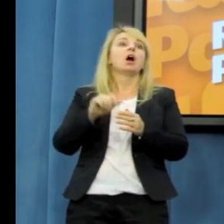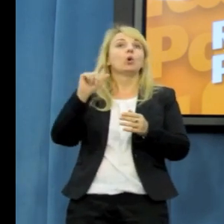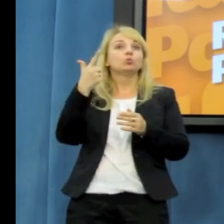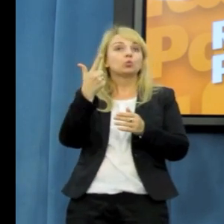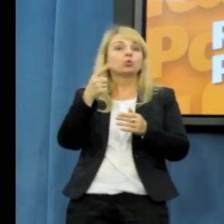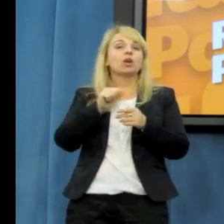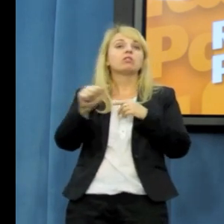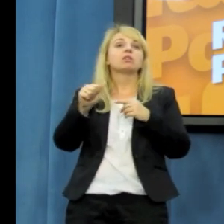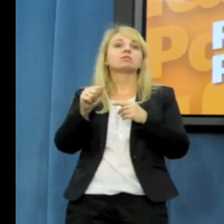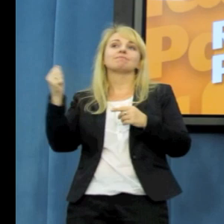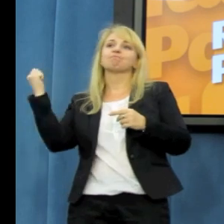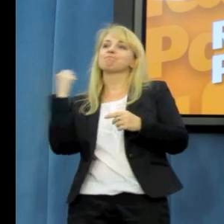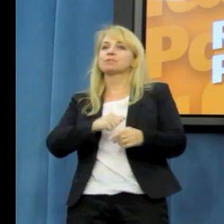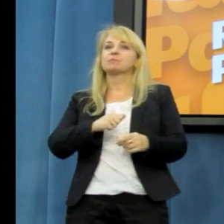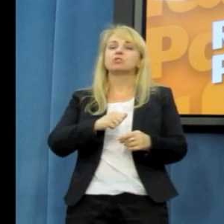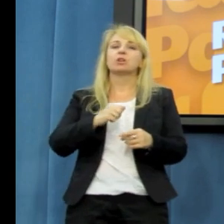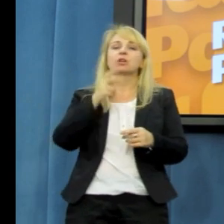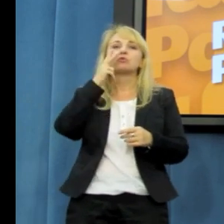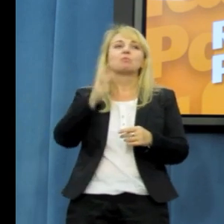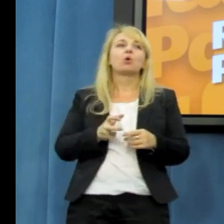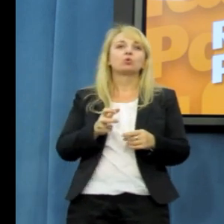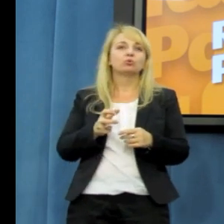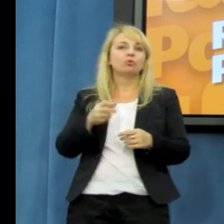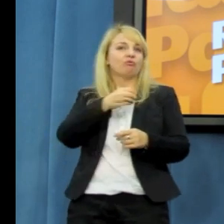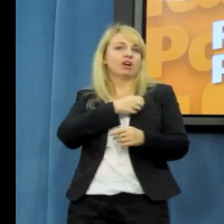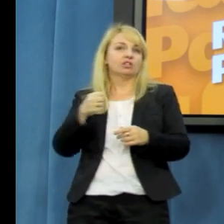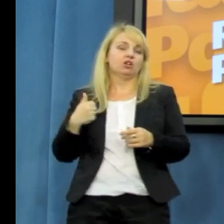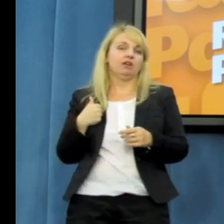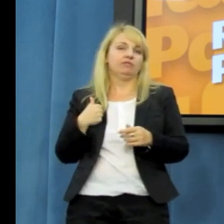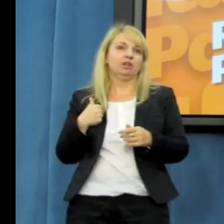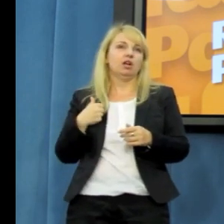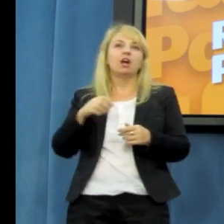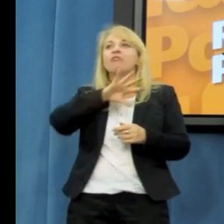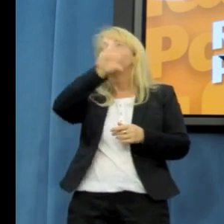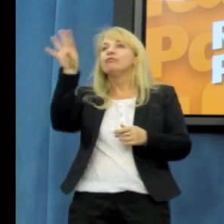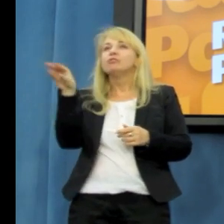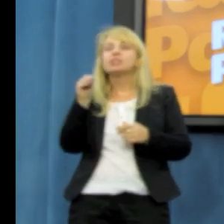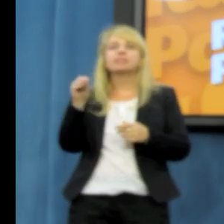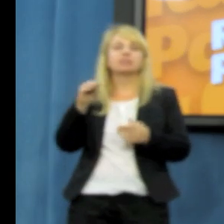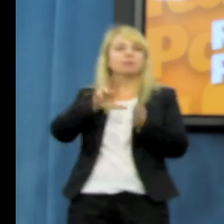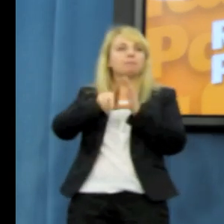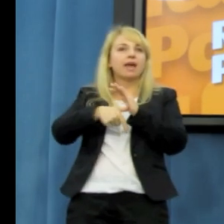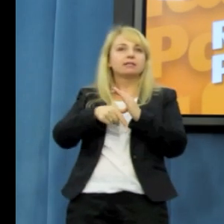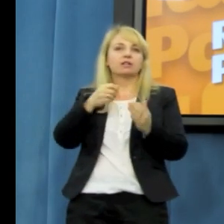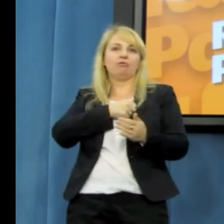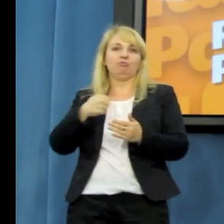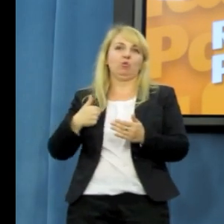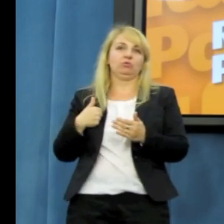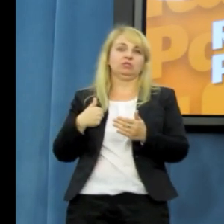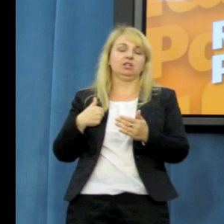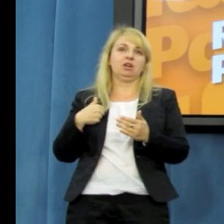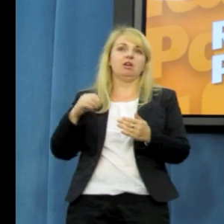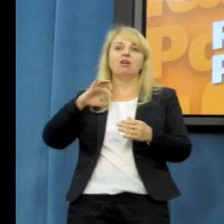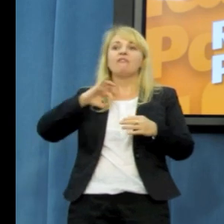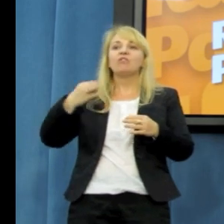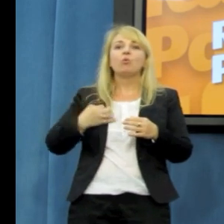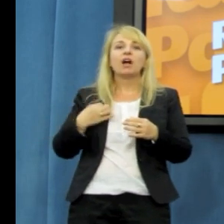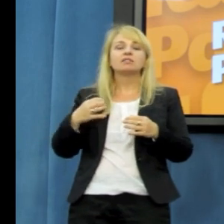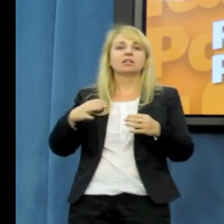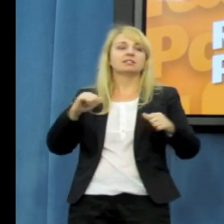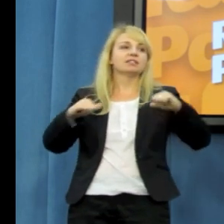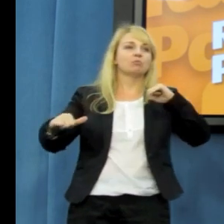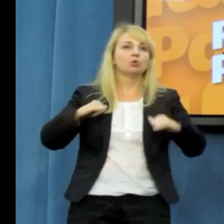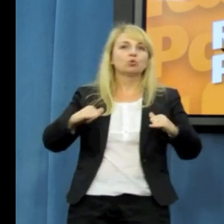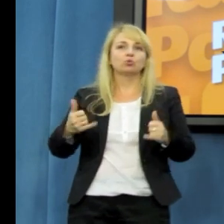Zarżnięcie sportu w Warszawie. We wszystkich miastach w Polsce władze samorządowe uczestniczą i współfinansują